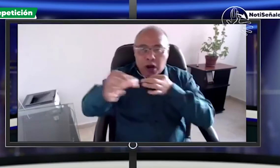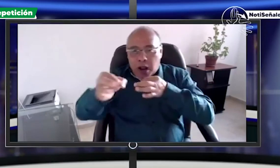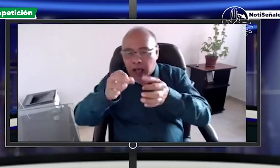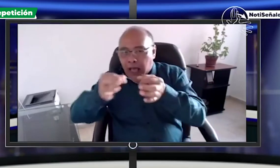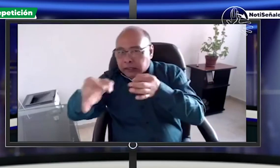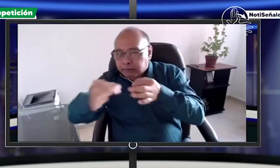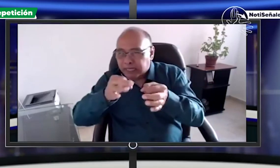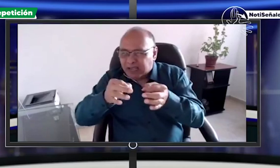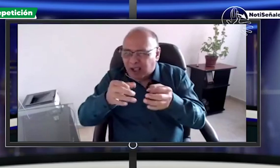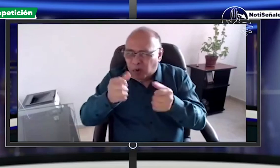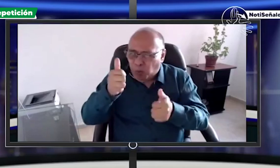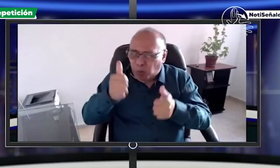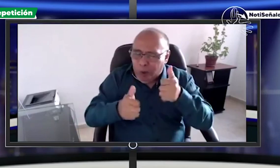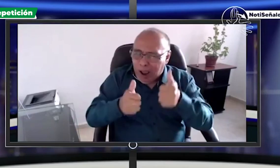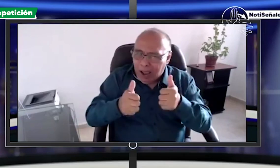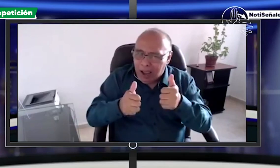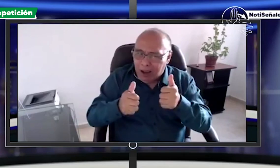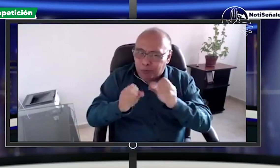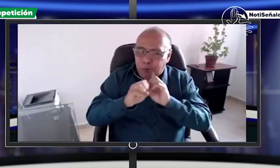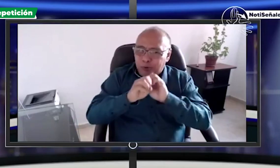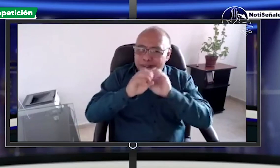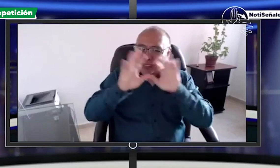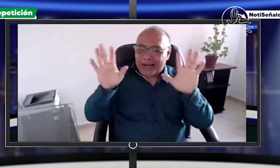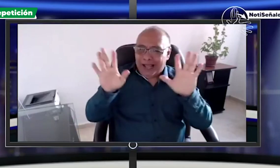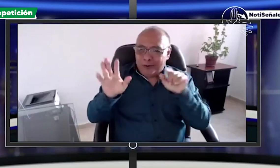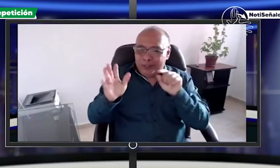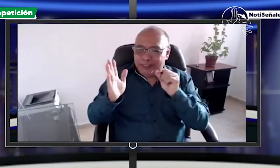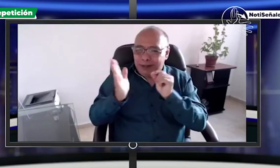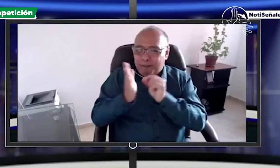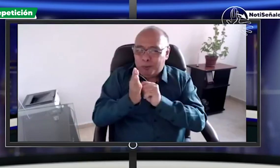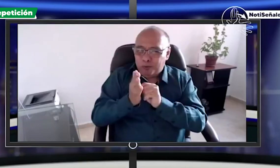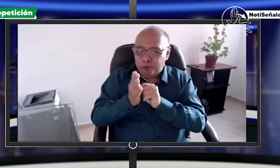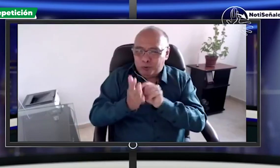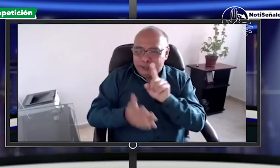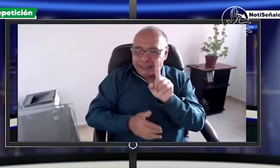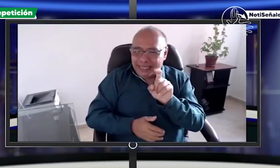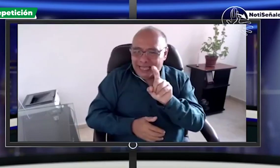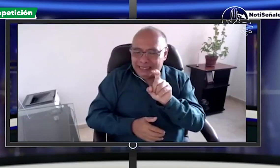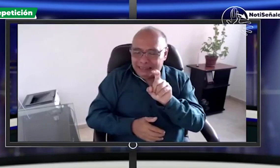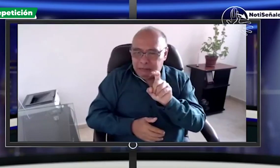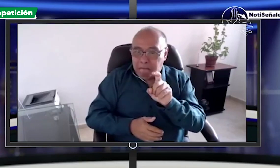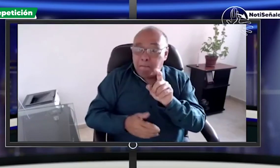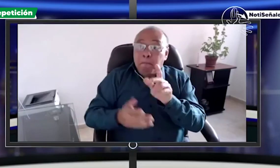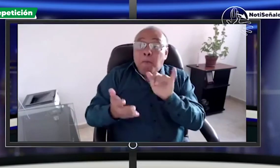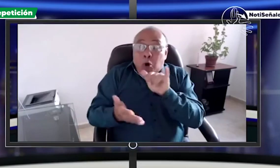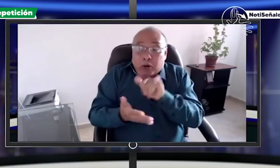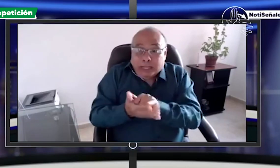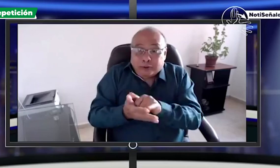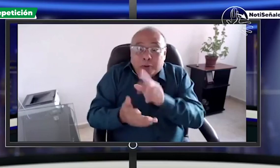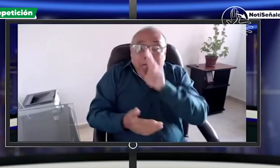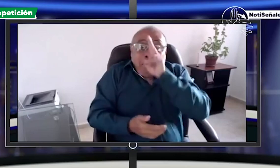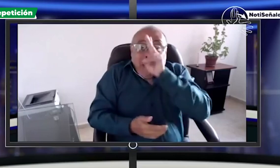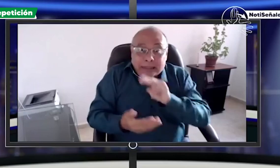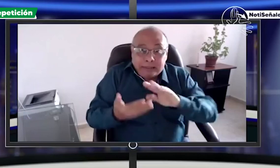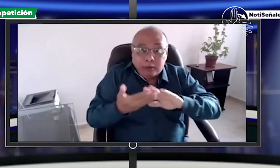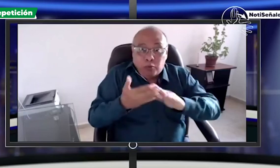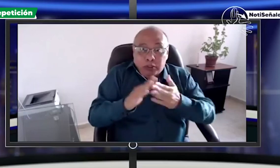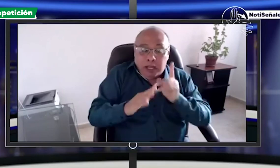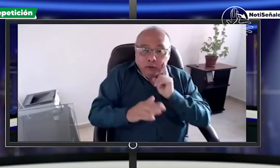explicar por ejemplo temas de configuraciones manuales y demás referentes a la lengua de señas ese punto número 6 de las